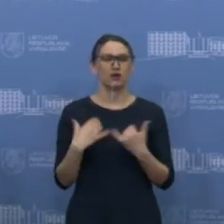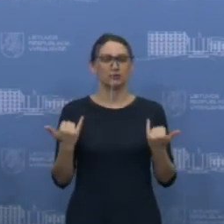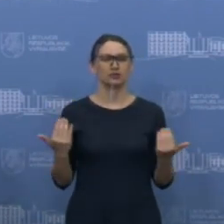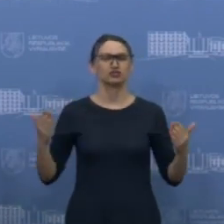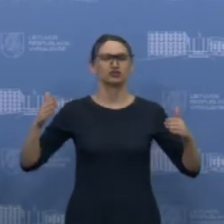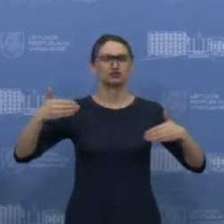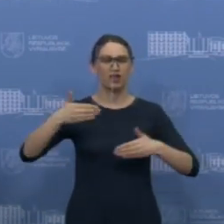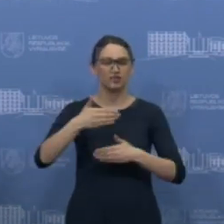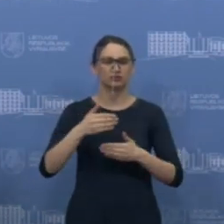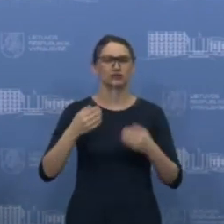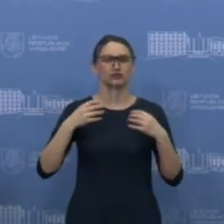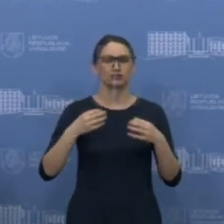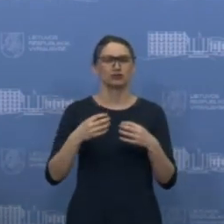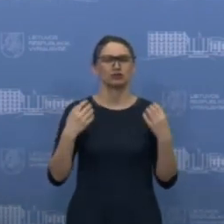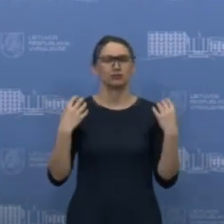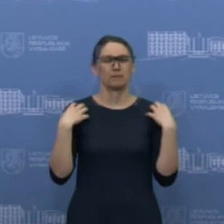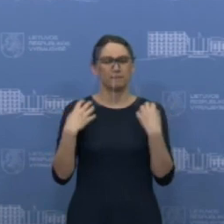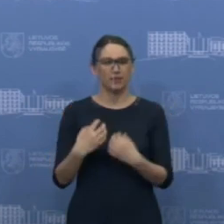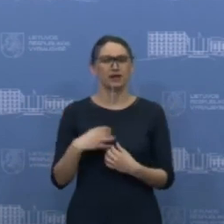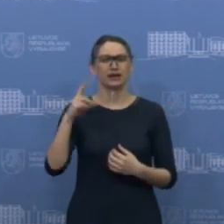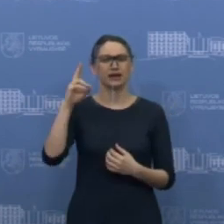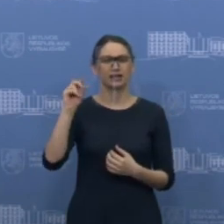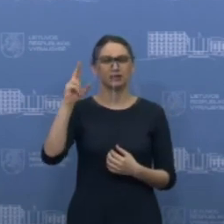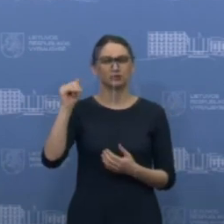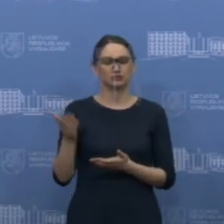švenčionių rajono merą Rimantą Klipčių. Prašau, Rimantai.